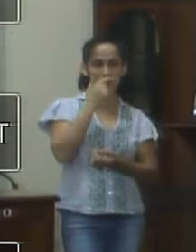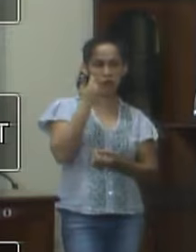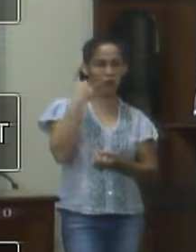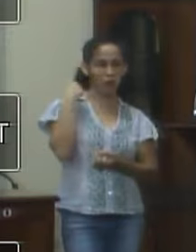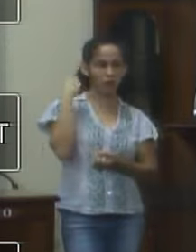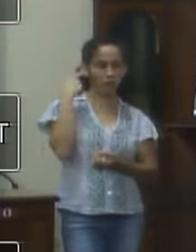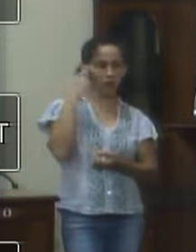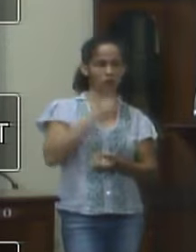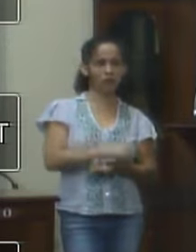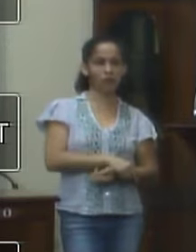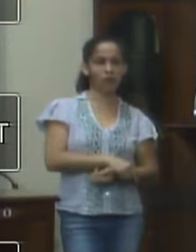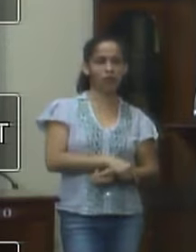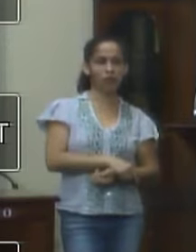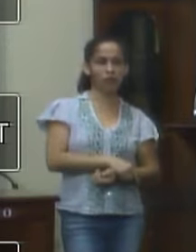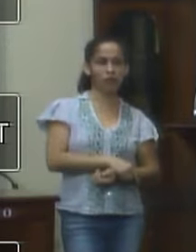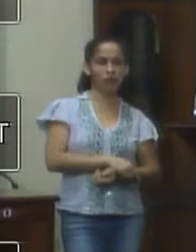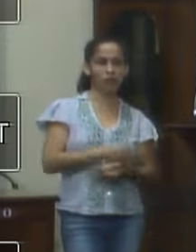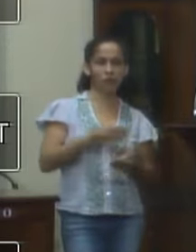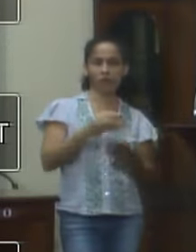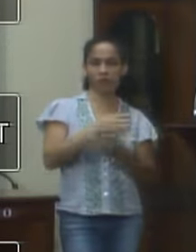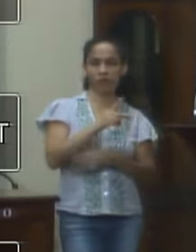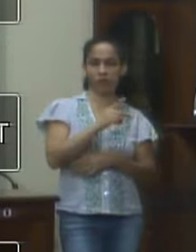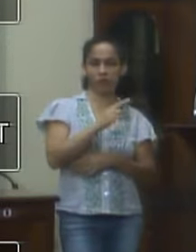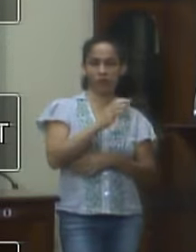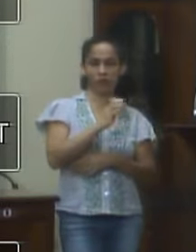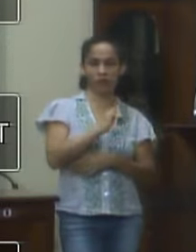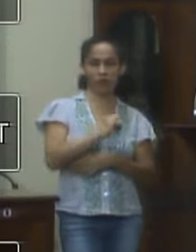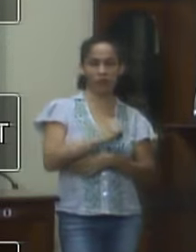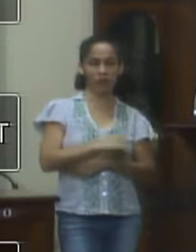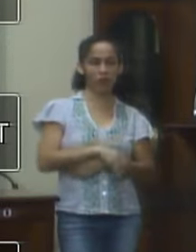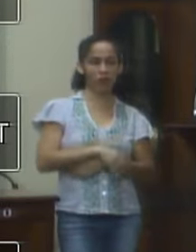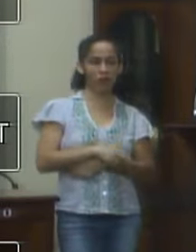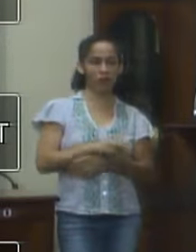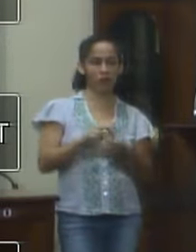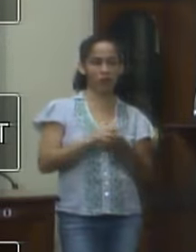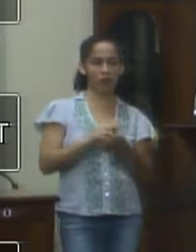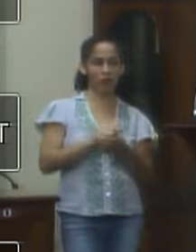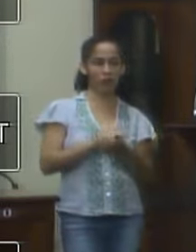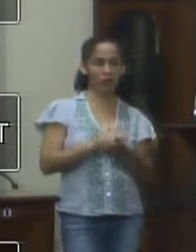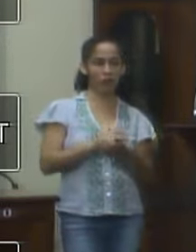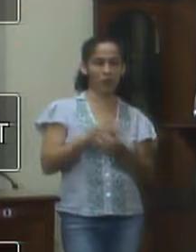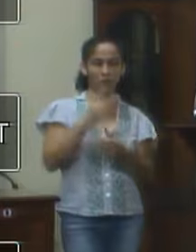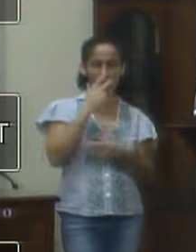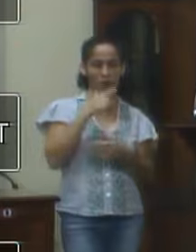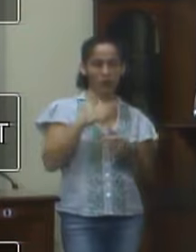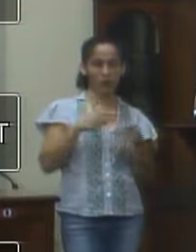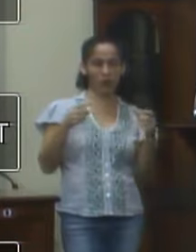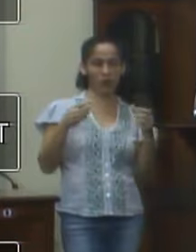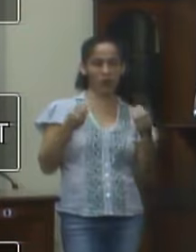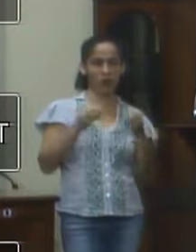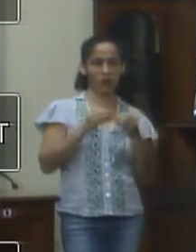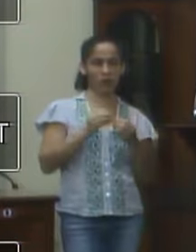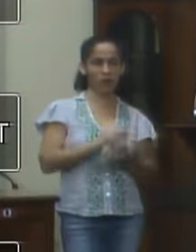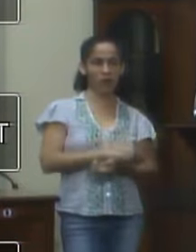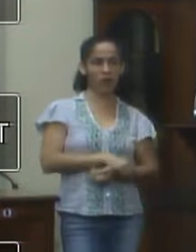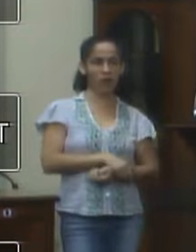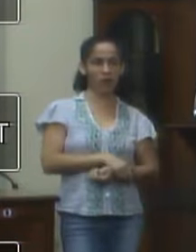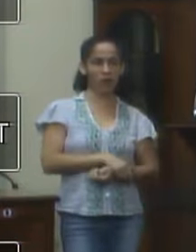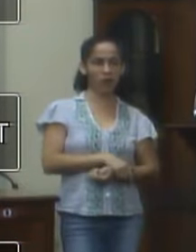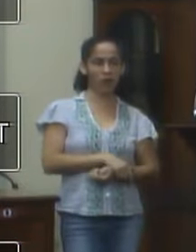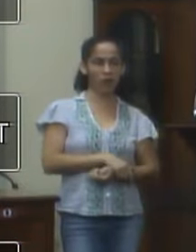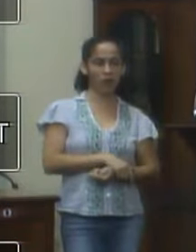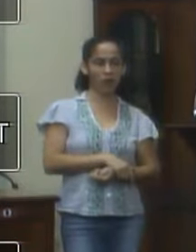da pré-vivalência porque está ultrapassando todos os limites de sanidade mental essa cidadã